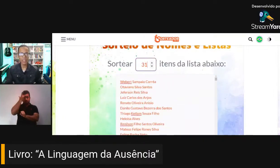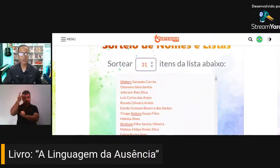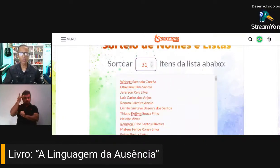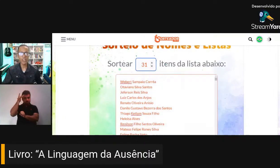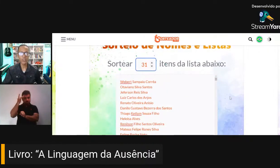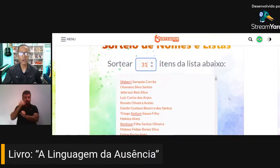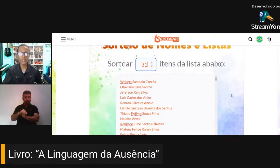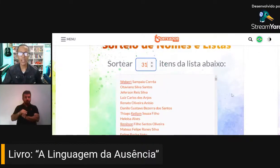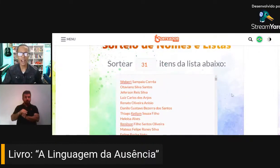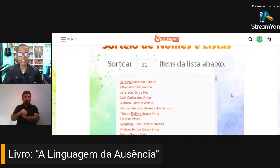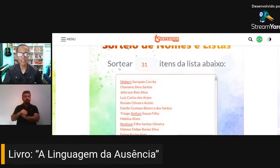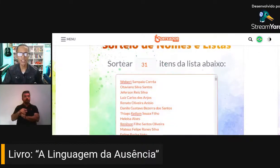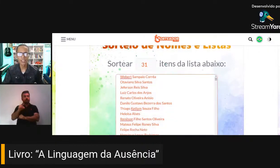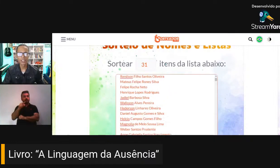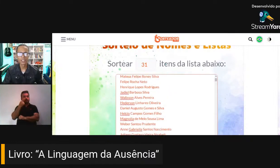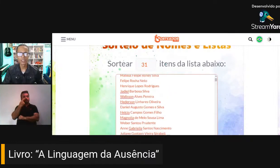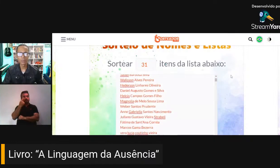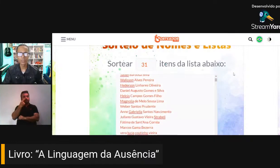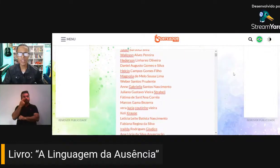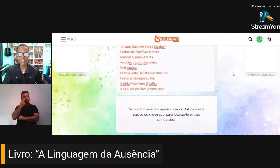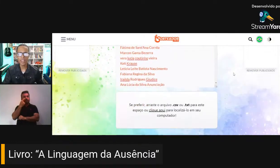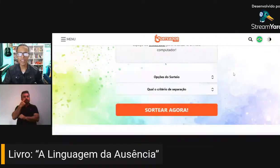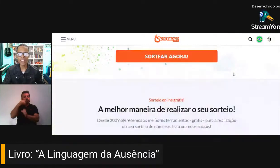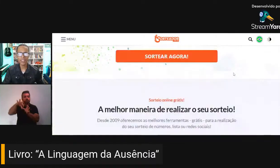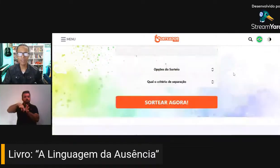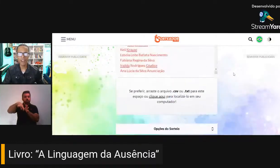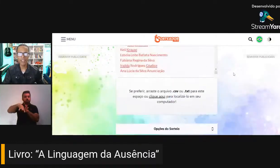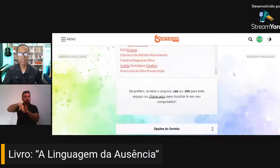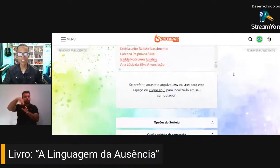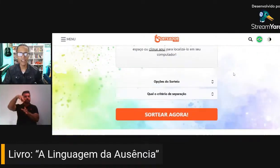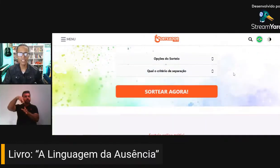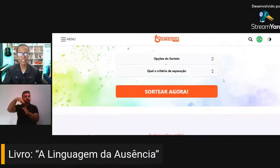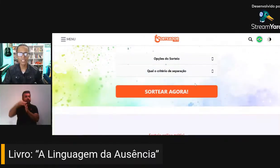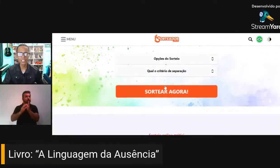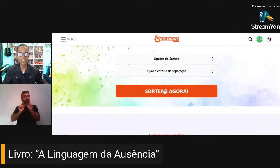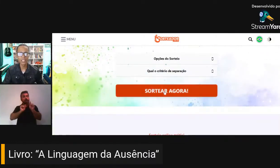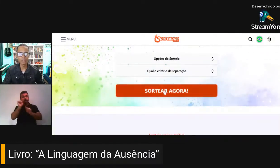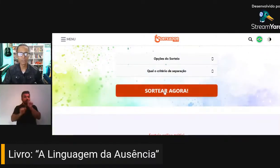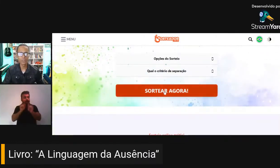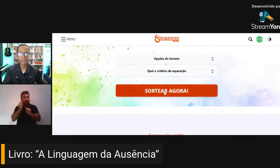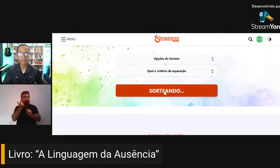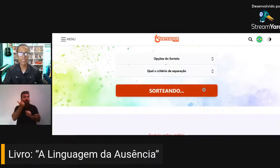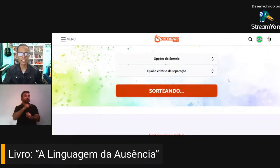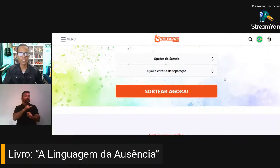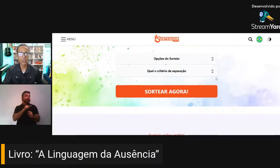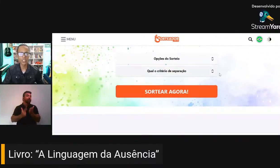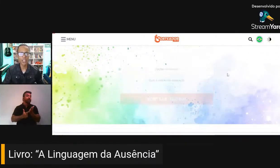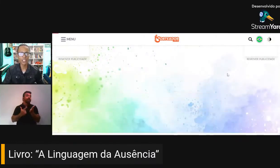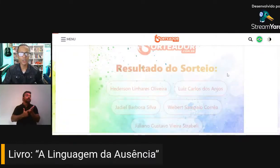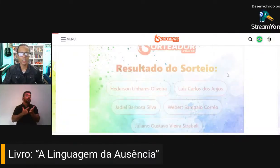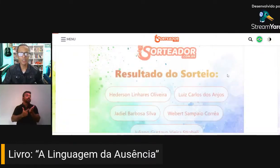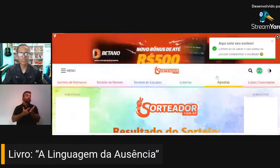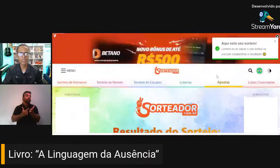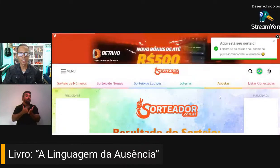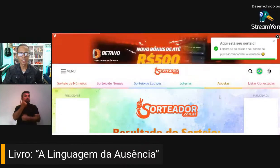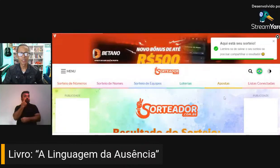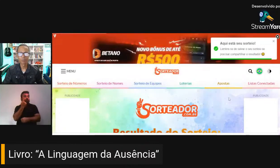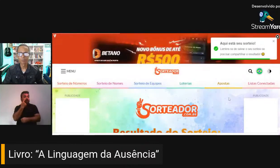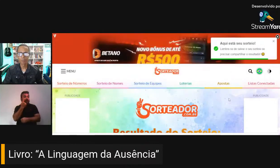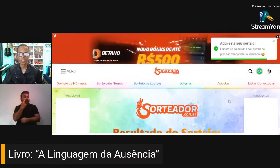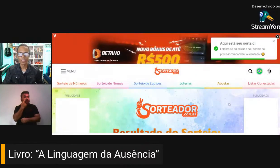número 31 para sortear. Vamos ver quem é que vai levar esse livro. Vamos lá, sorteando.